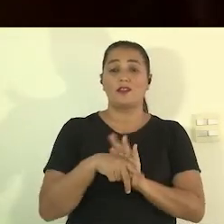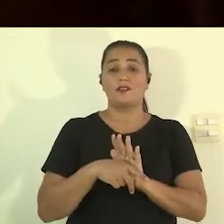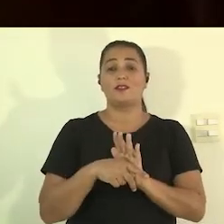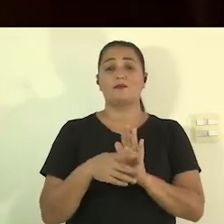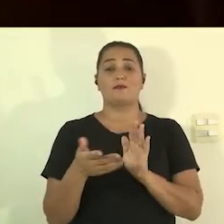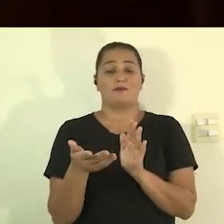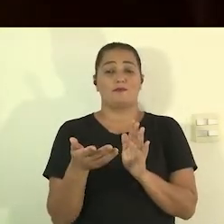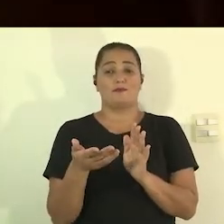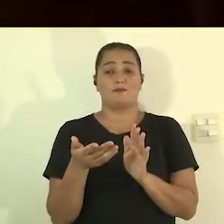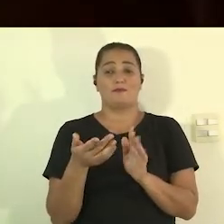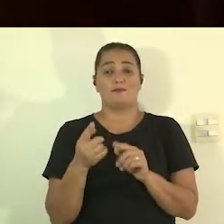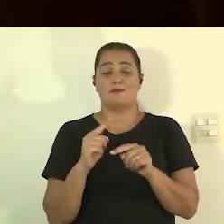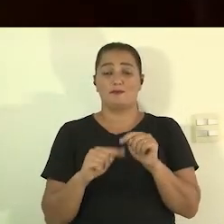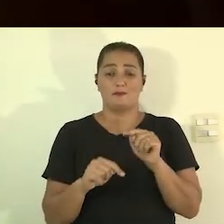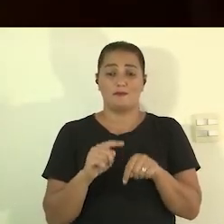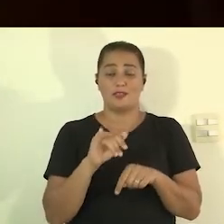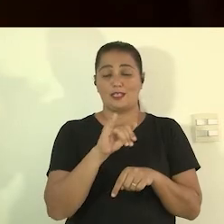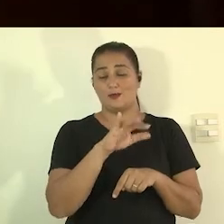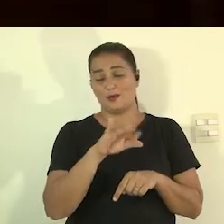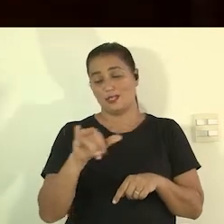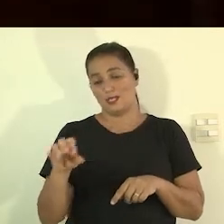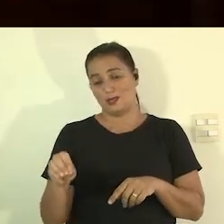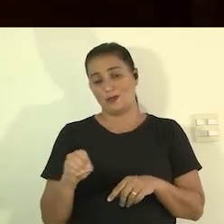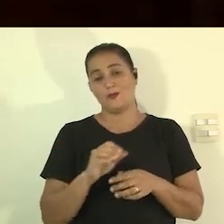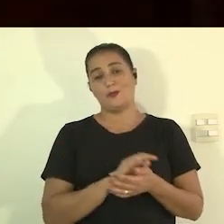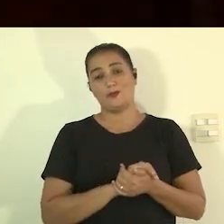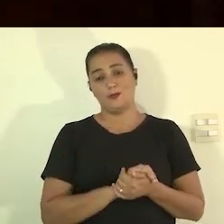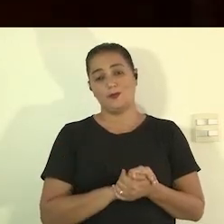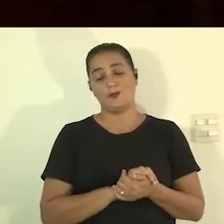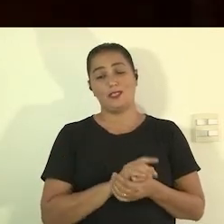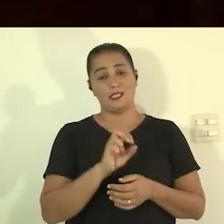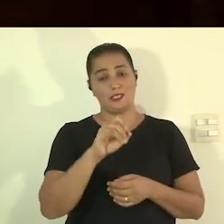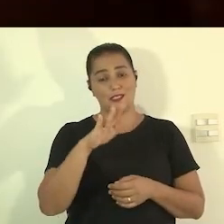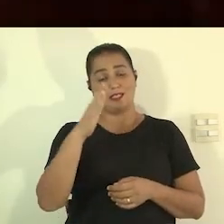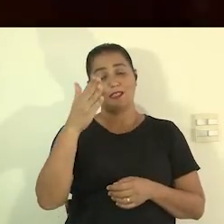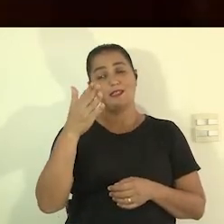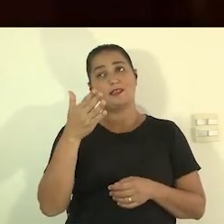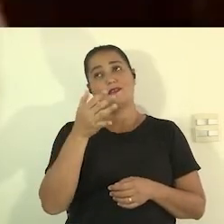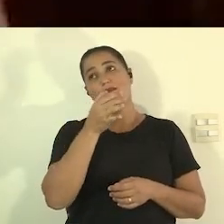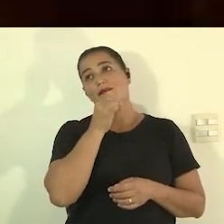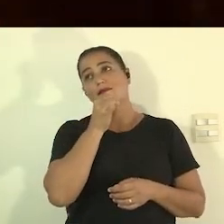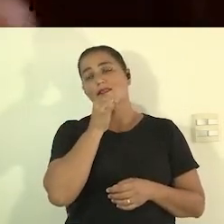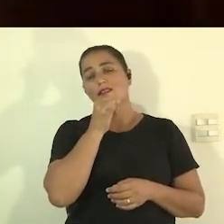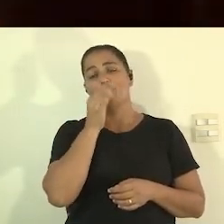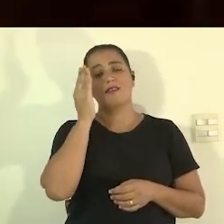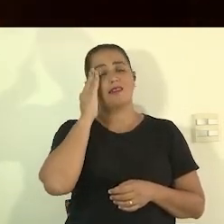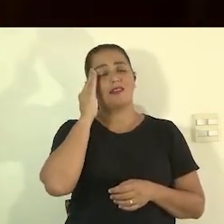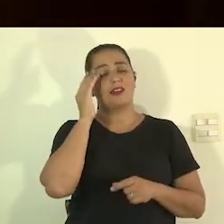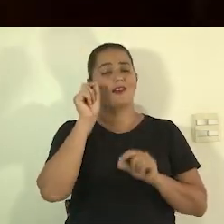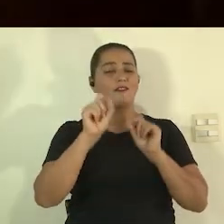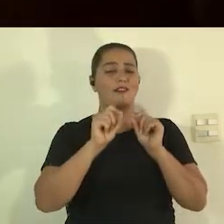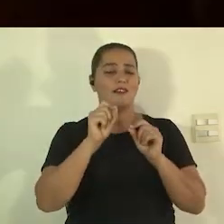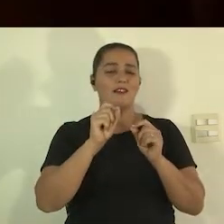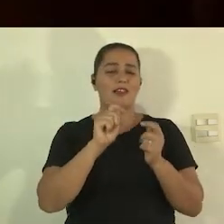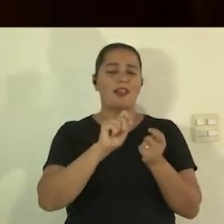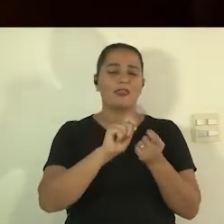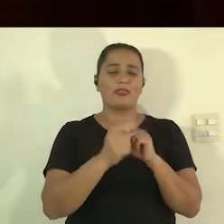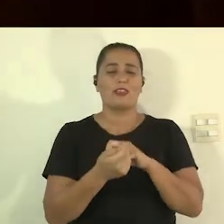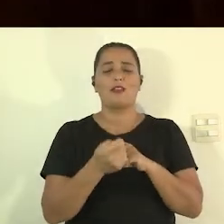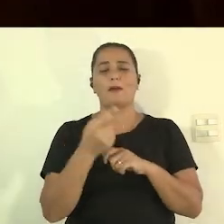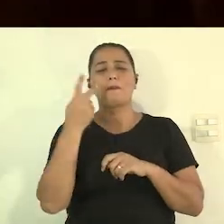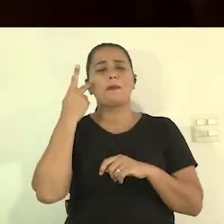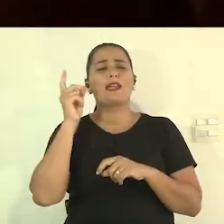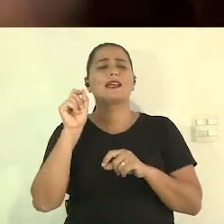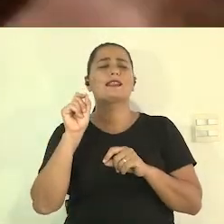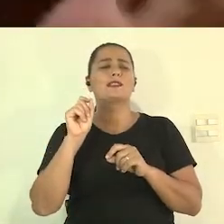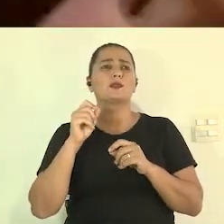meu do meu produto com isso né porque se entendesse então peraí vamos ver o a gente pode fazer outra coisa